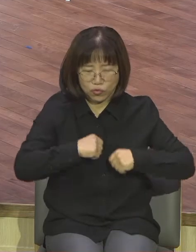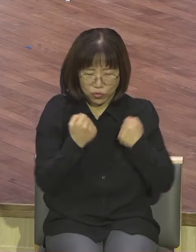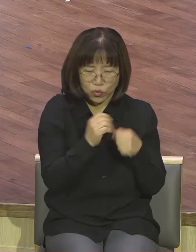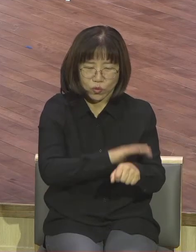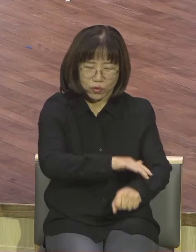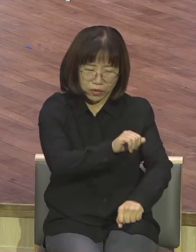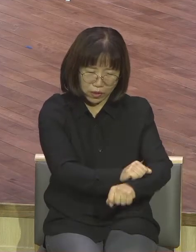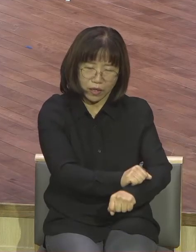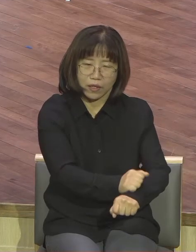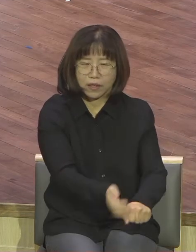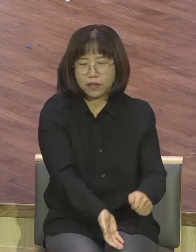잘하구나